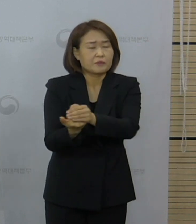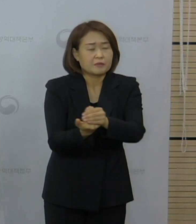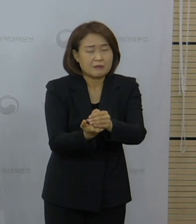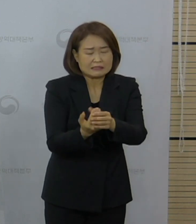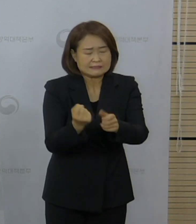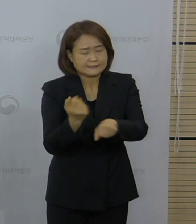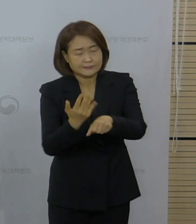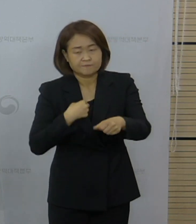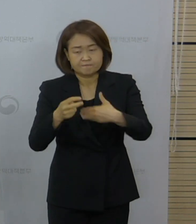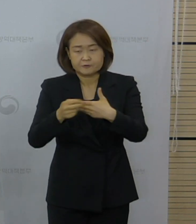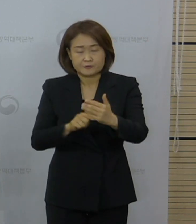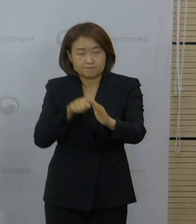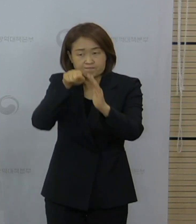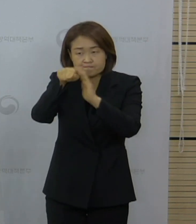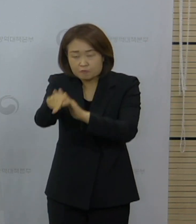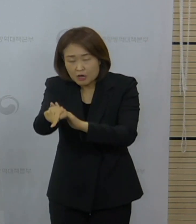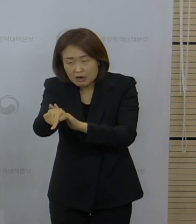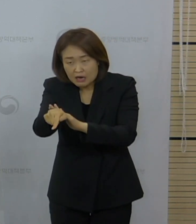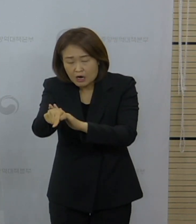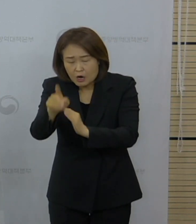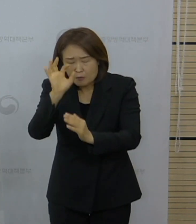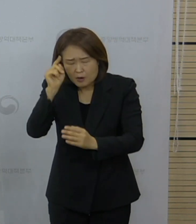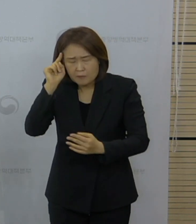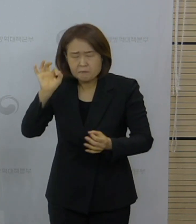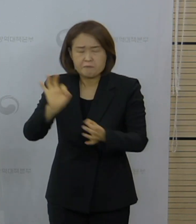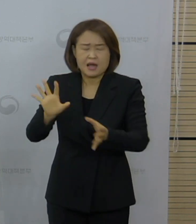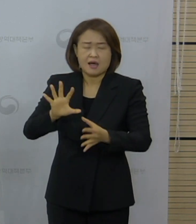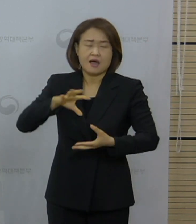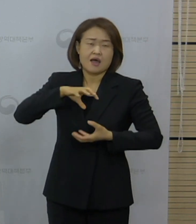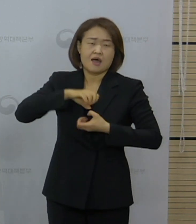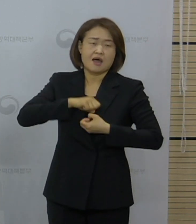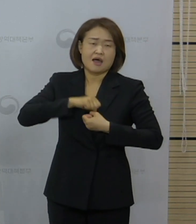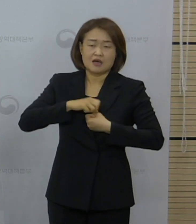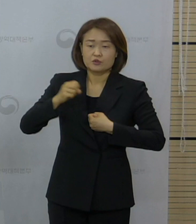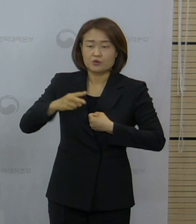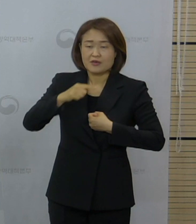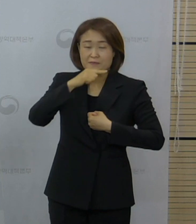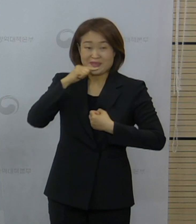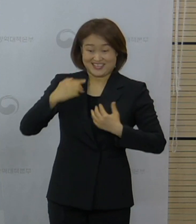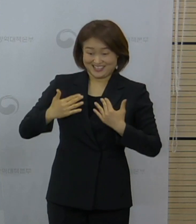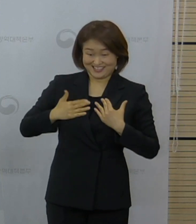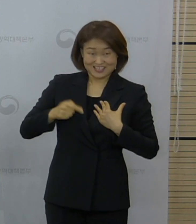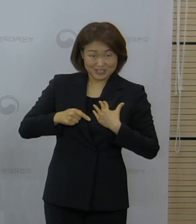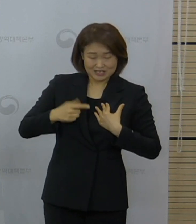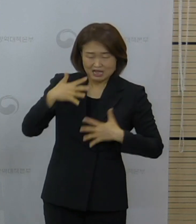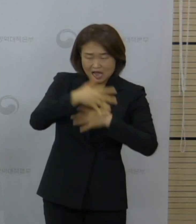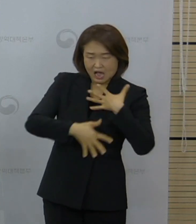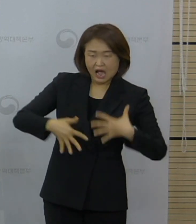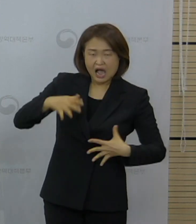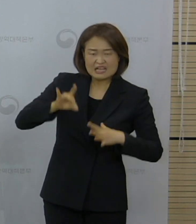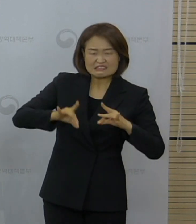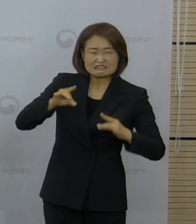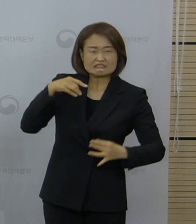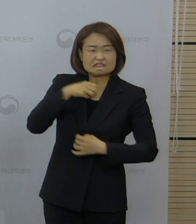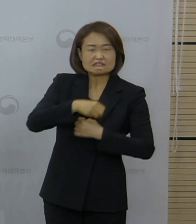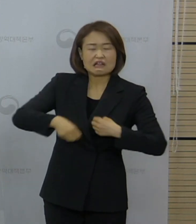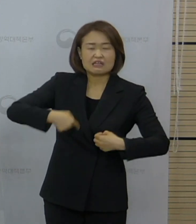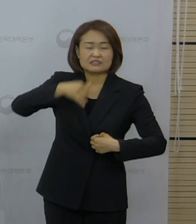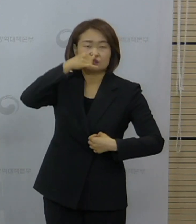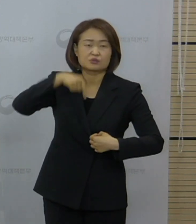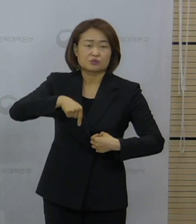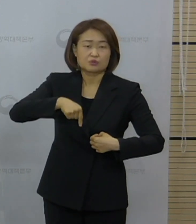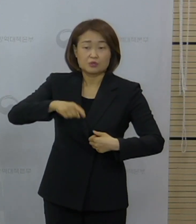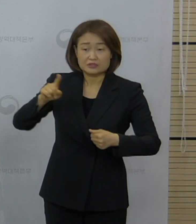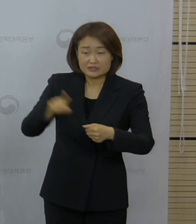심부정맥혈전증, 폐혈전, 색전증 진단을 받으시고 혈소판